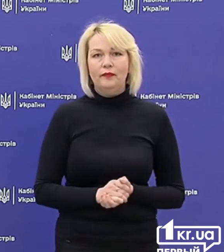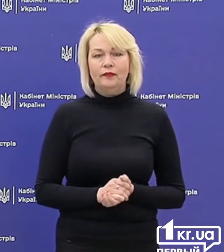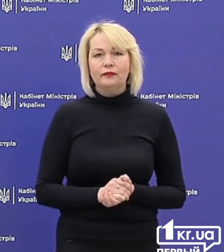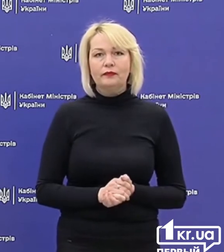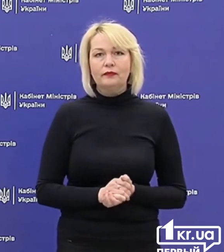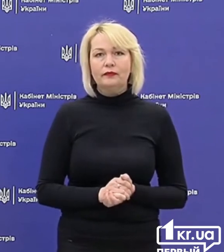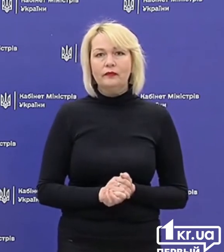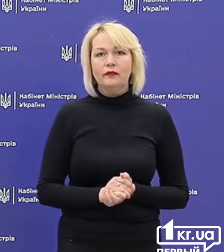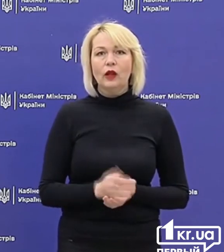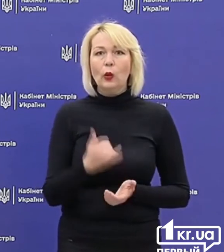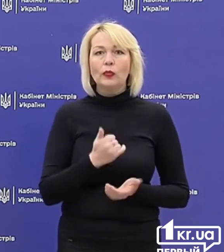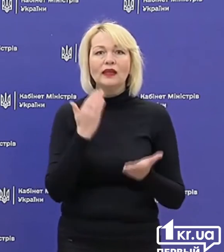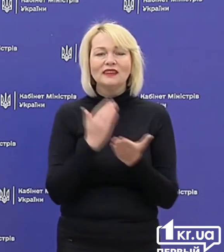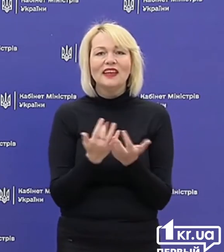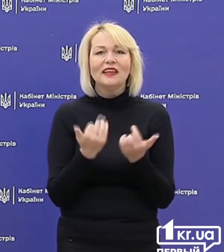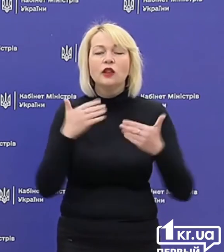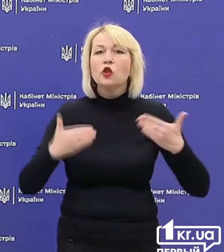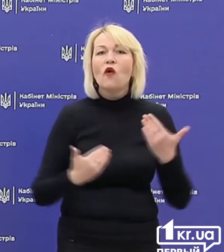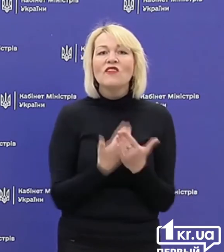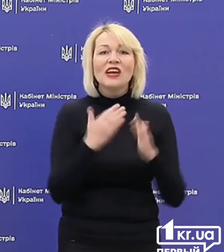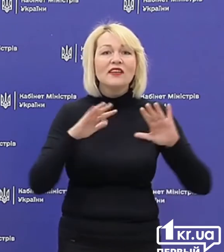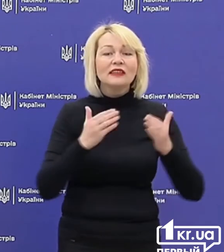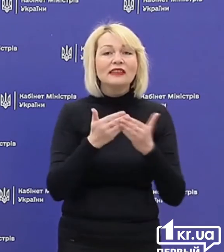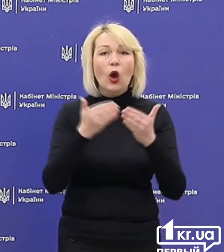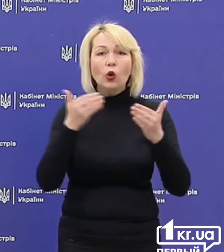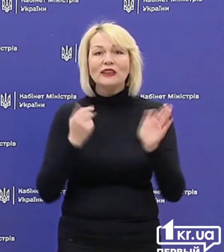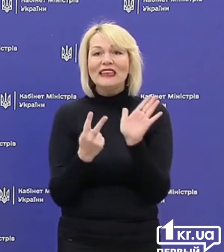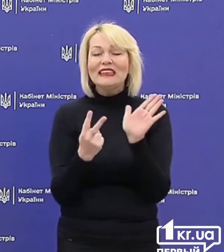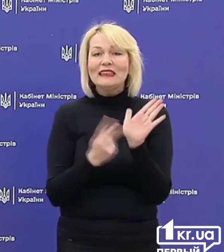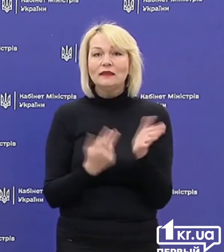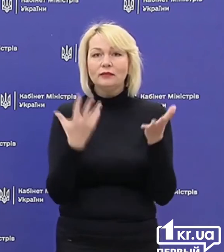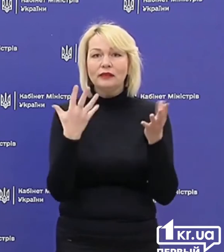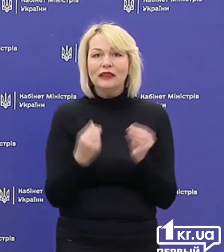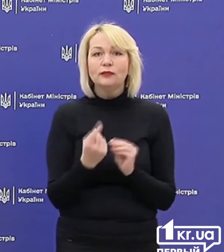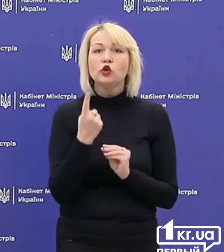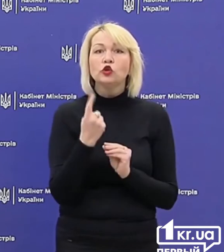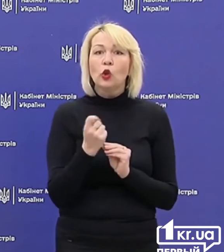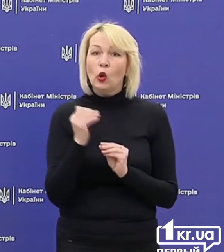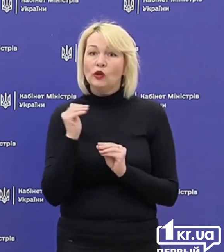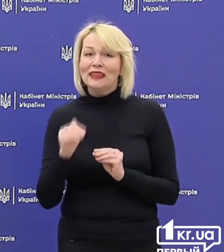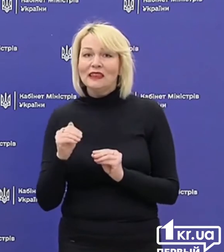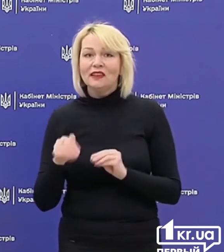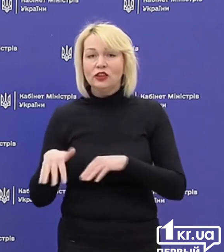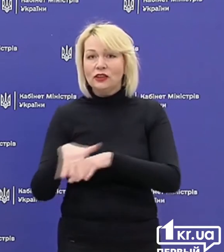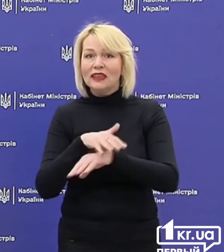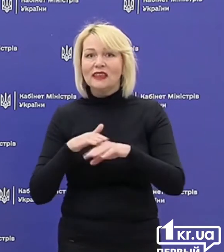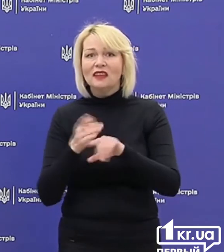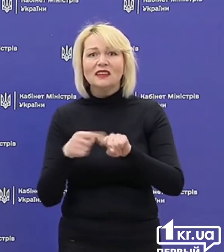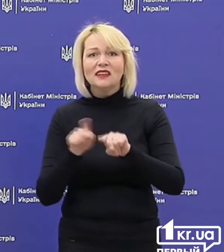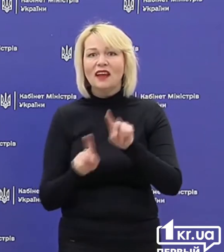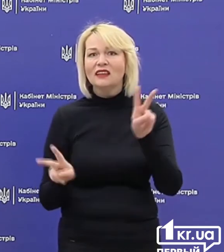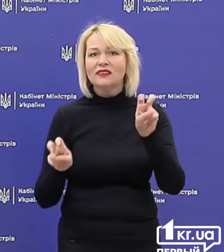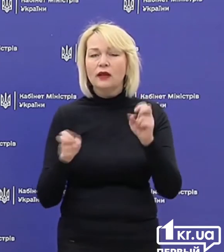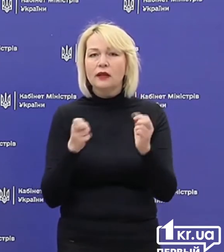В нас є кількість нових випадків за останні 7 днів на 100 тисяч населення. Це так званий